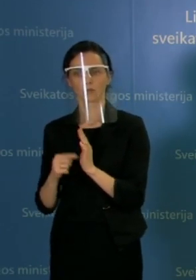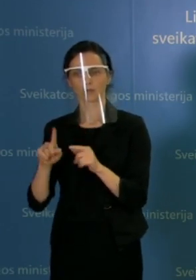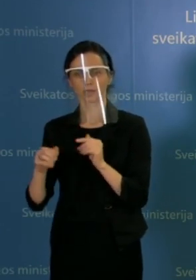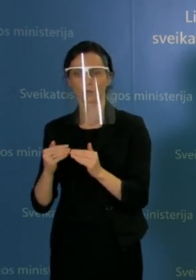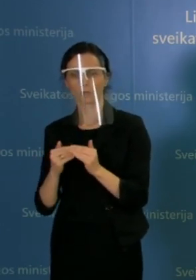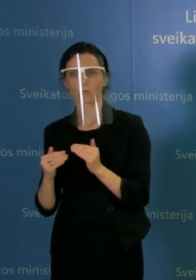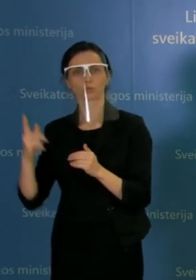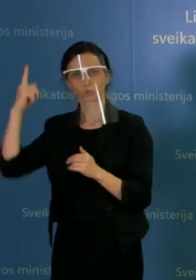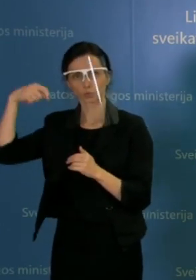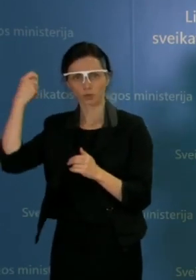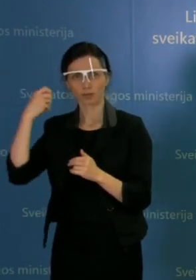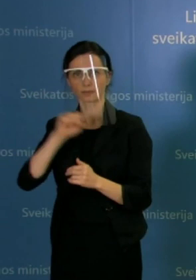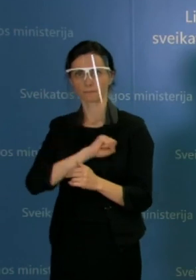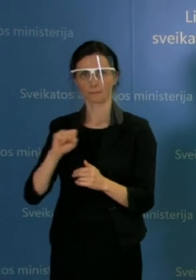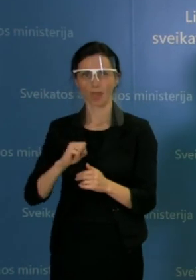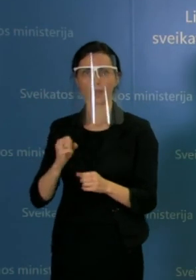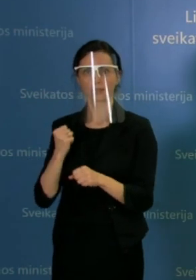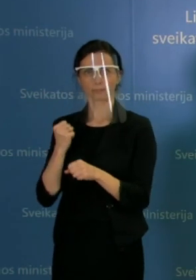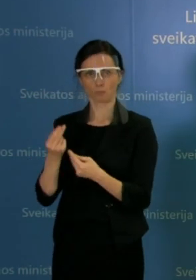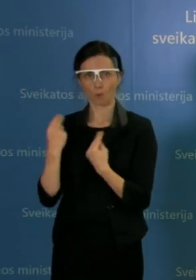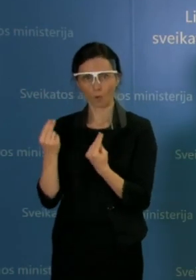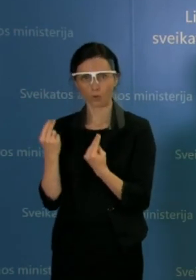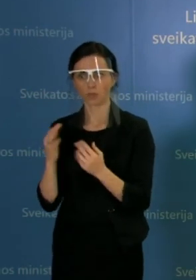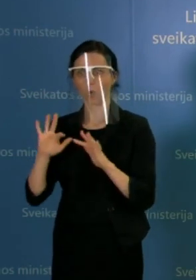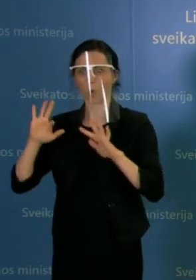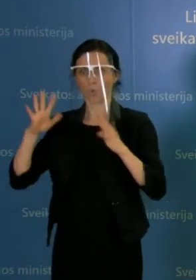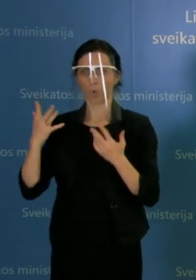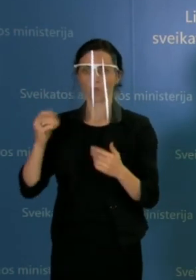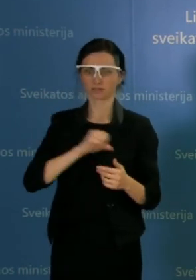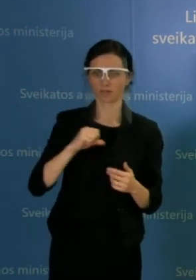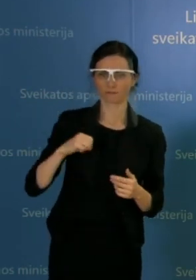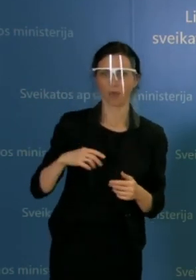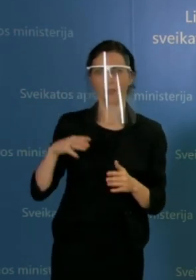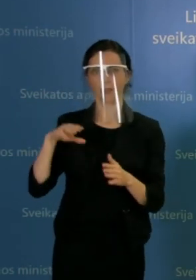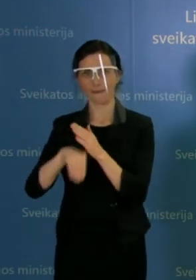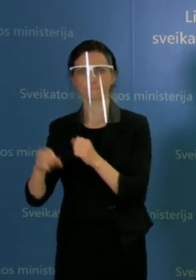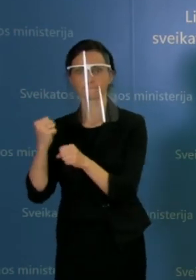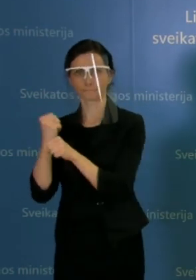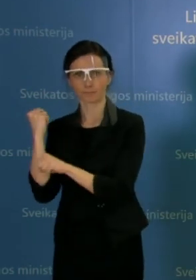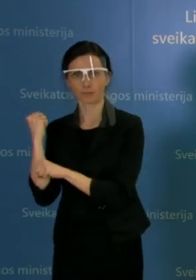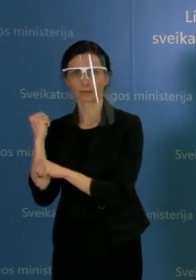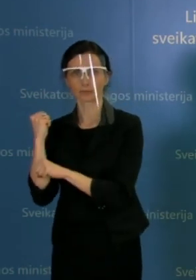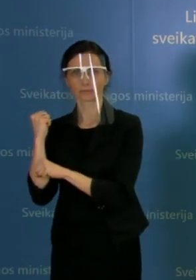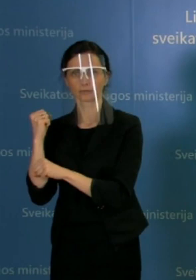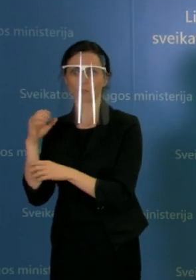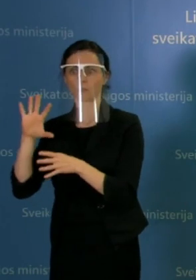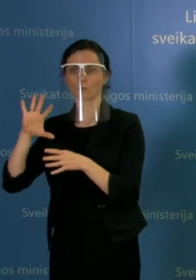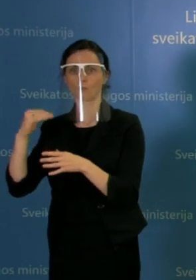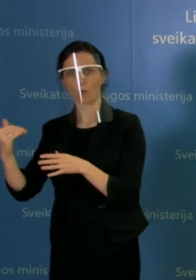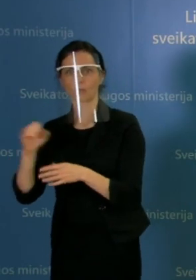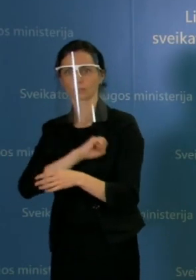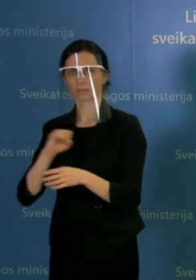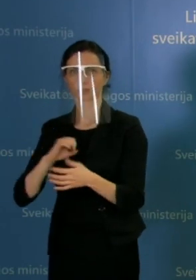studentai, kurie savanoriauja ir dirba, ten galėtų esant reikalui talkinti medicams konkrečiai su gydimu, o